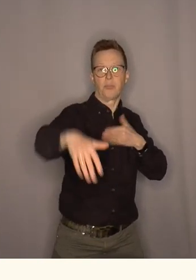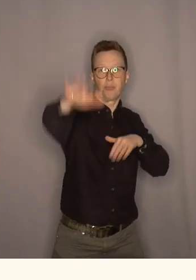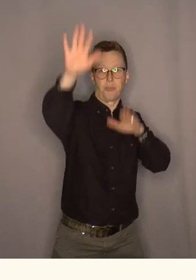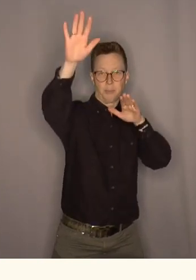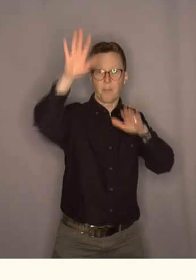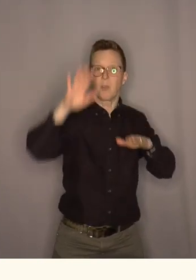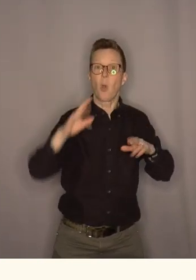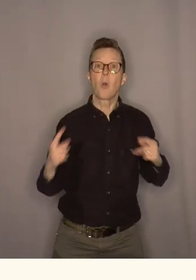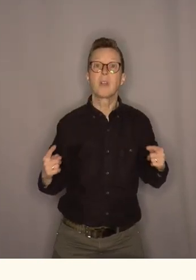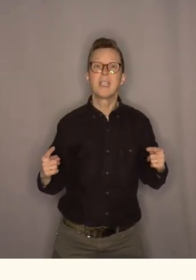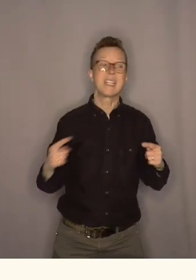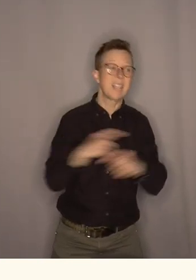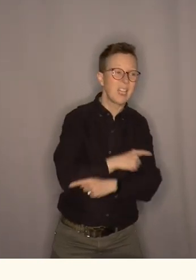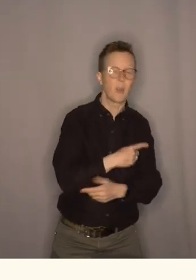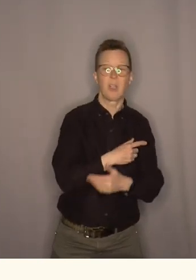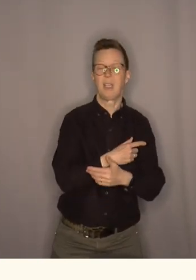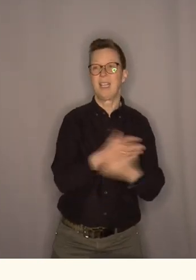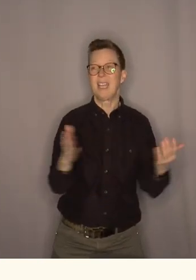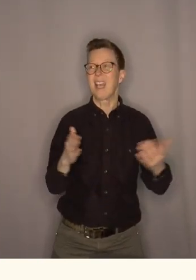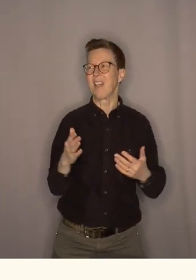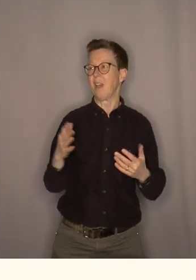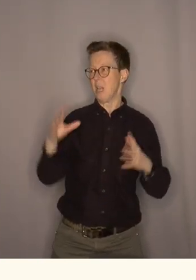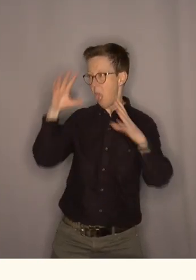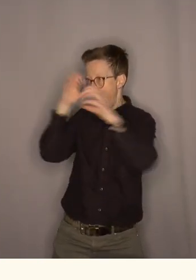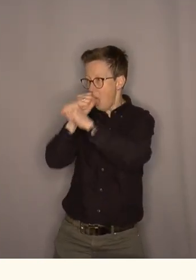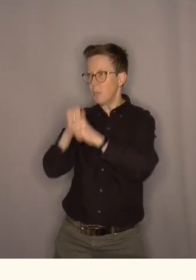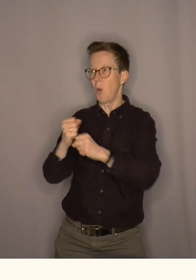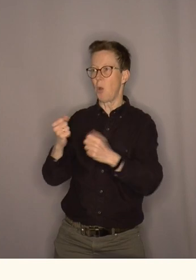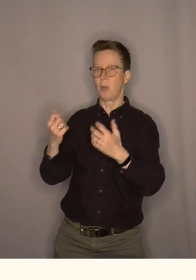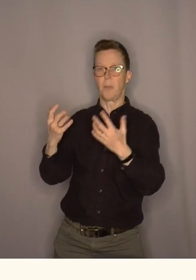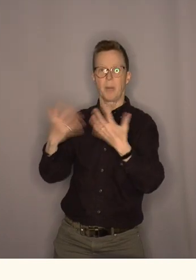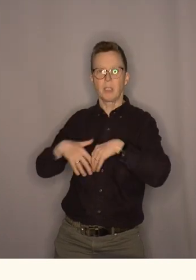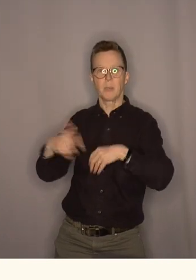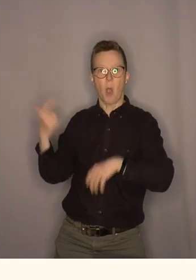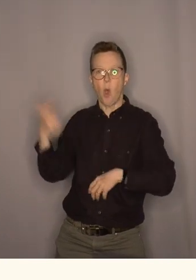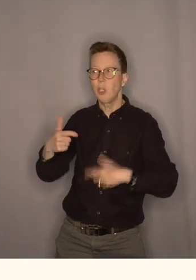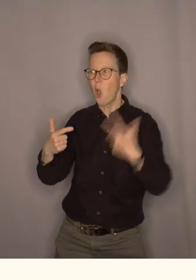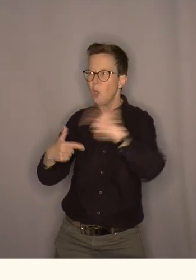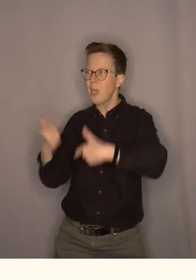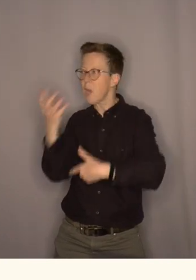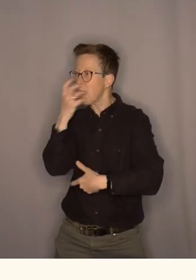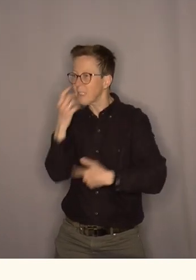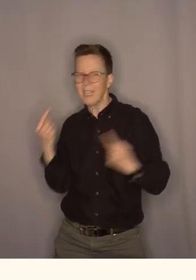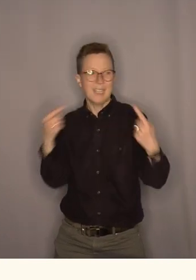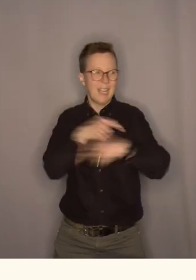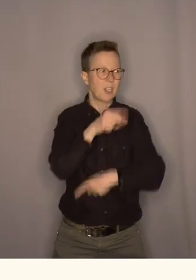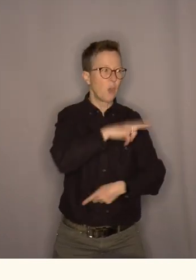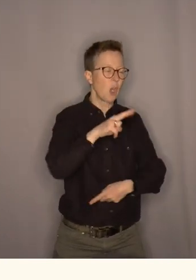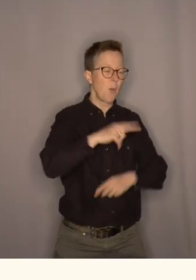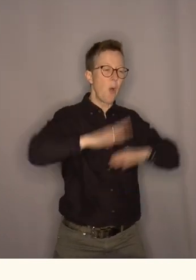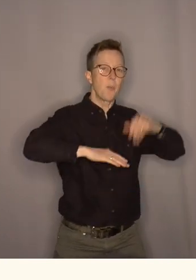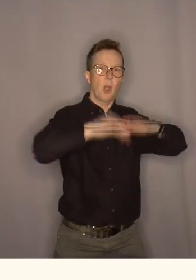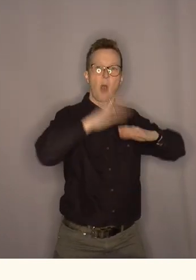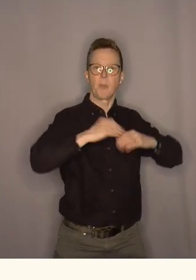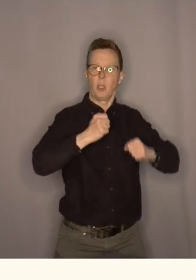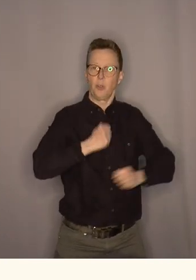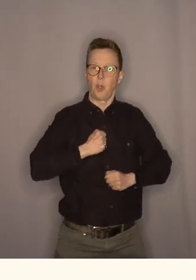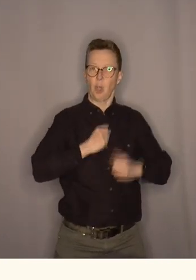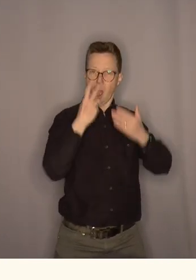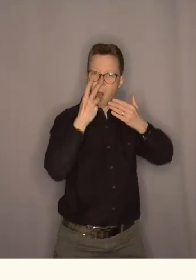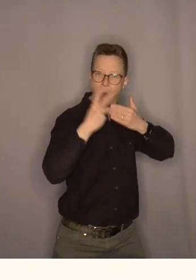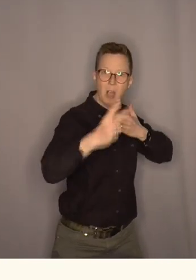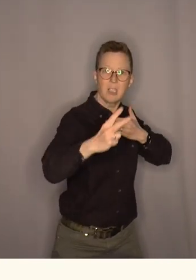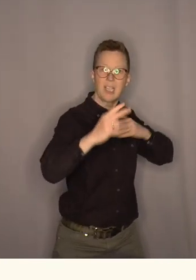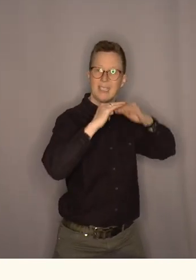og i stedet for å satse på en solnedgangsbransje så må Norge bygge opp tryggere og langsiktige og stabile